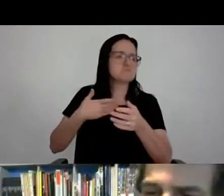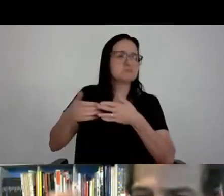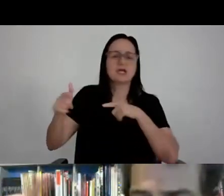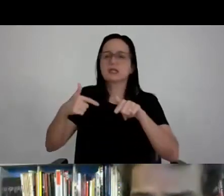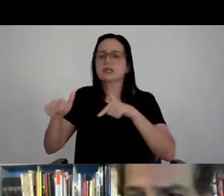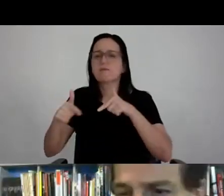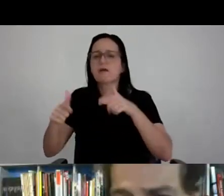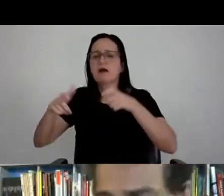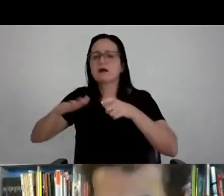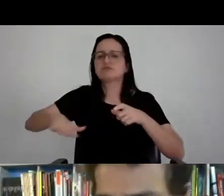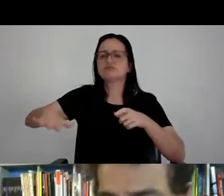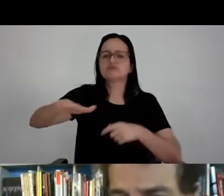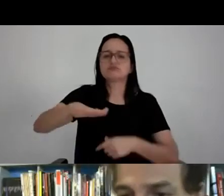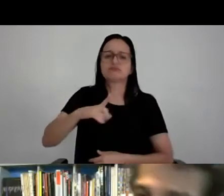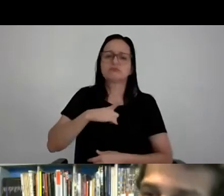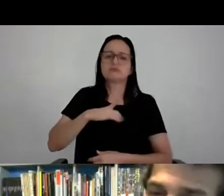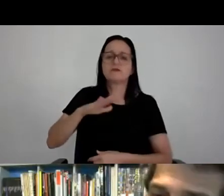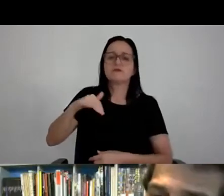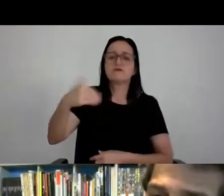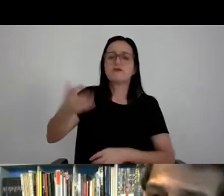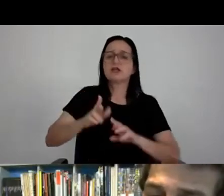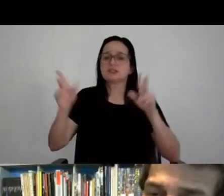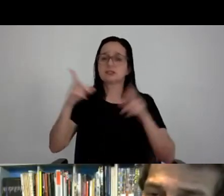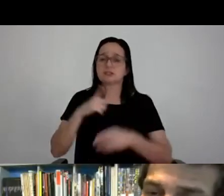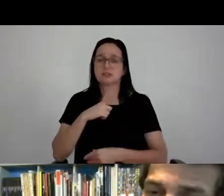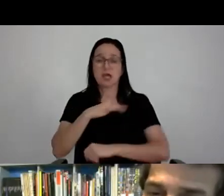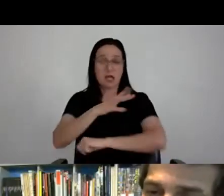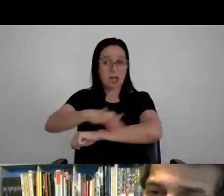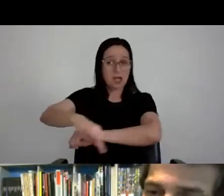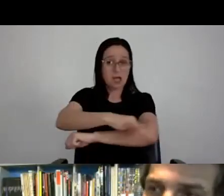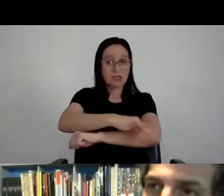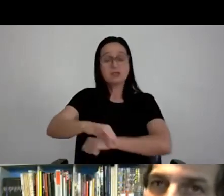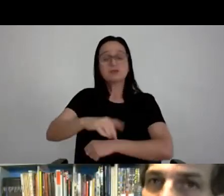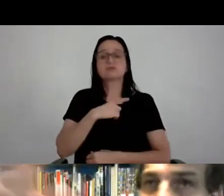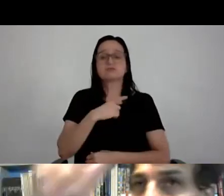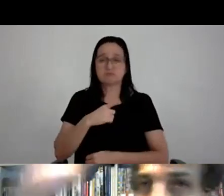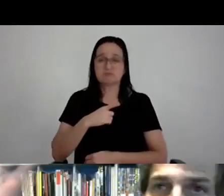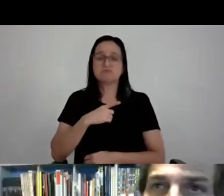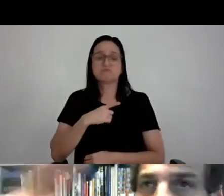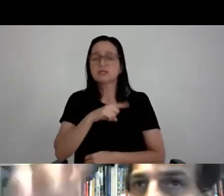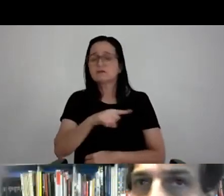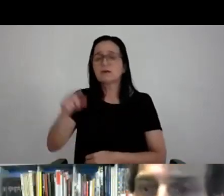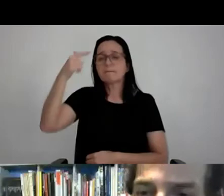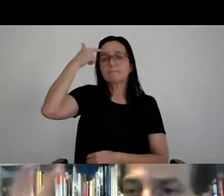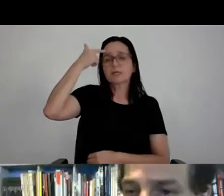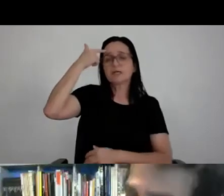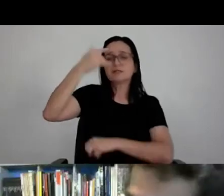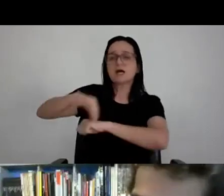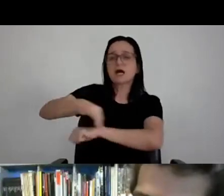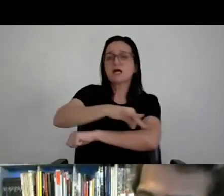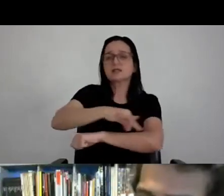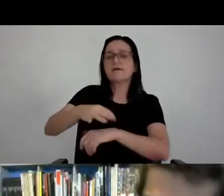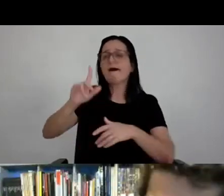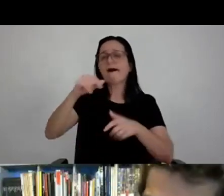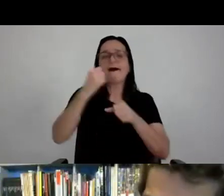segmento de trabalho fora da caixa e e a arquitetura tem isso, a gente pode achar que a arquitetura é interior, apartamento,